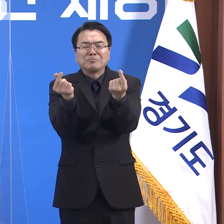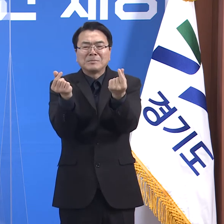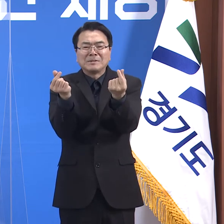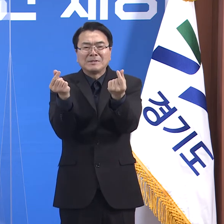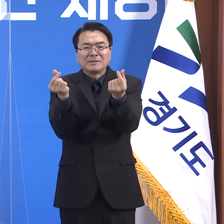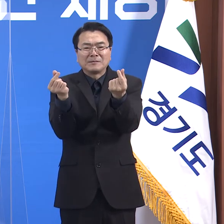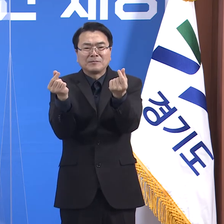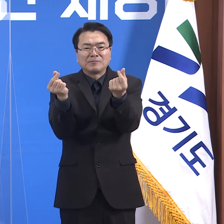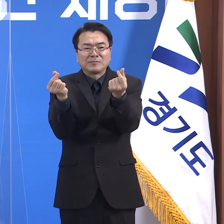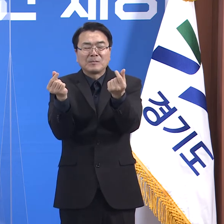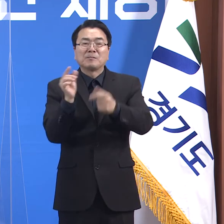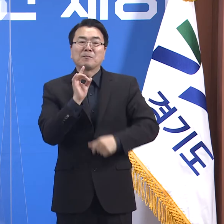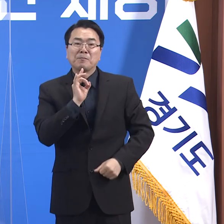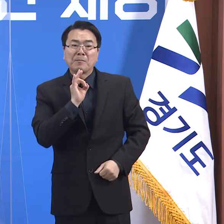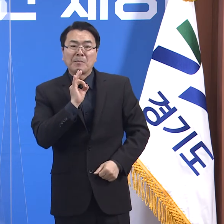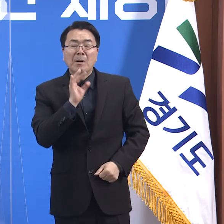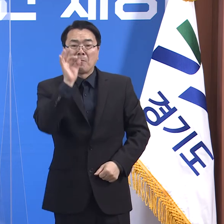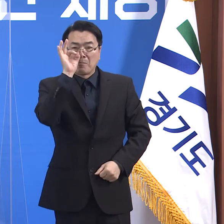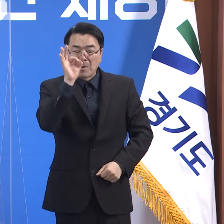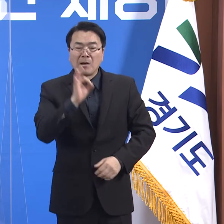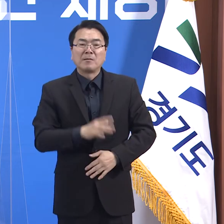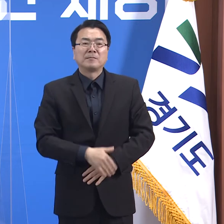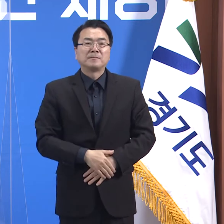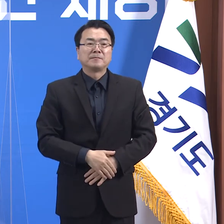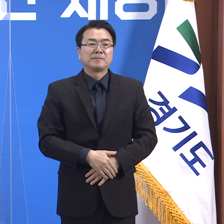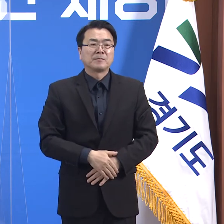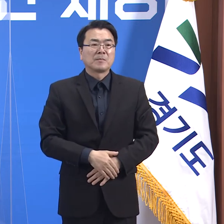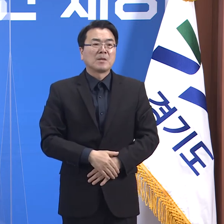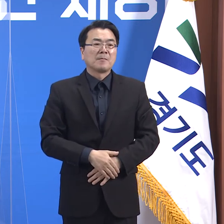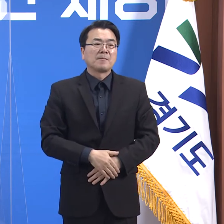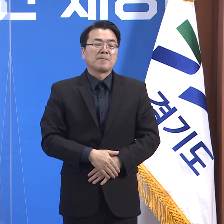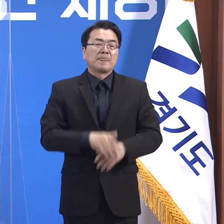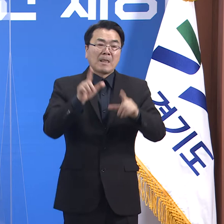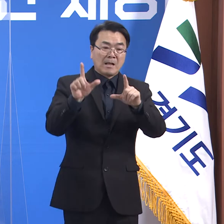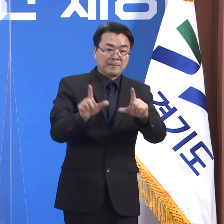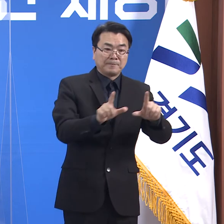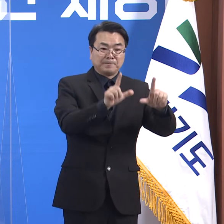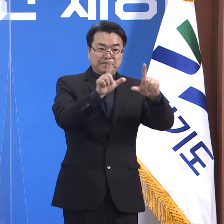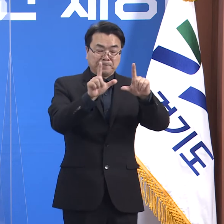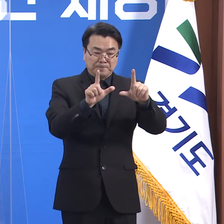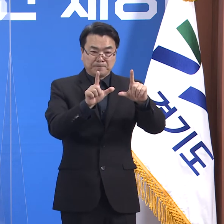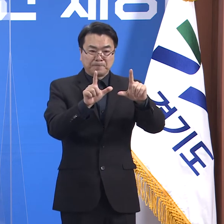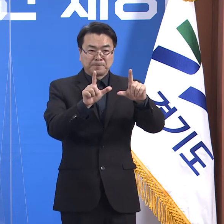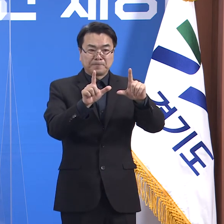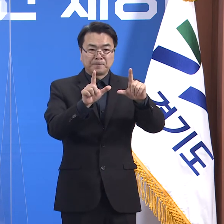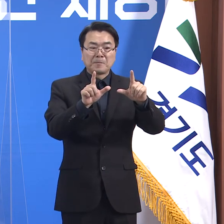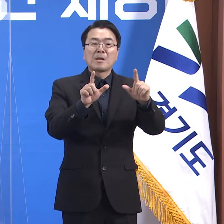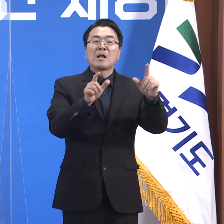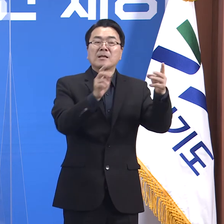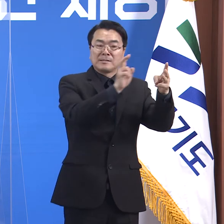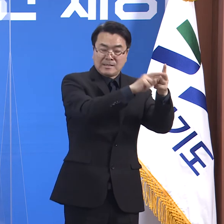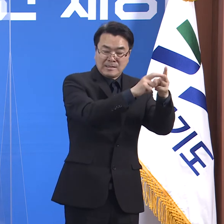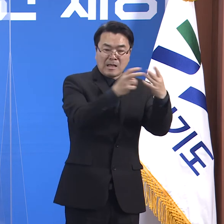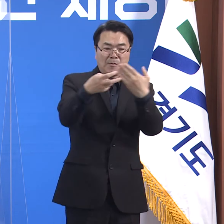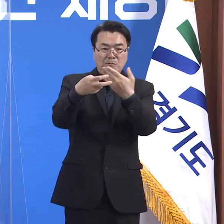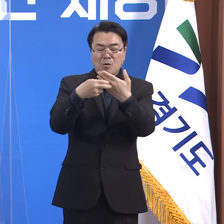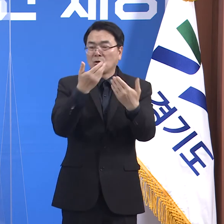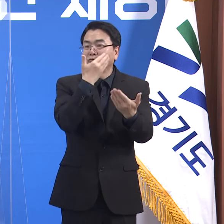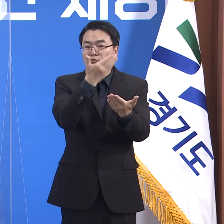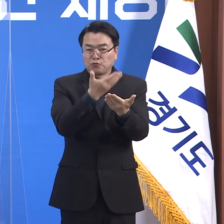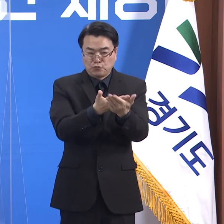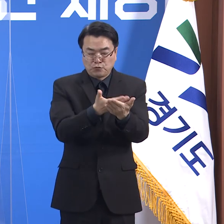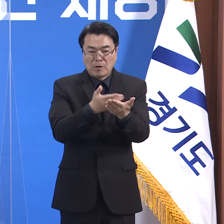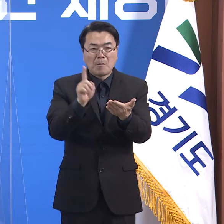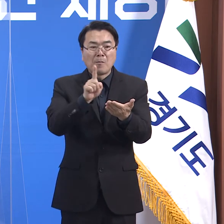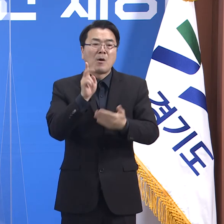증가하는 데 그쳤습니다. 사망 결과와 직접 관련된 중환자 병상 가동률의 경우도 3월 1일